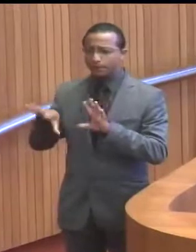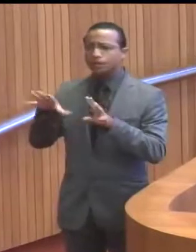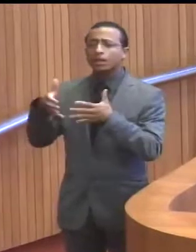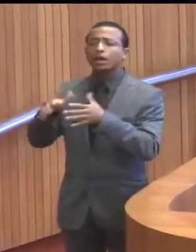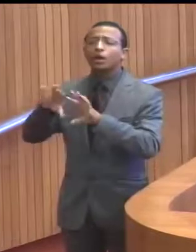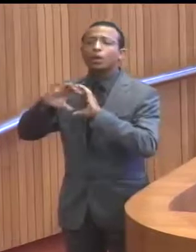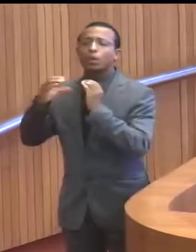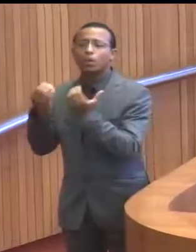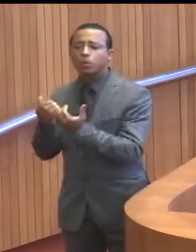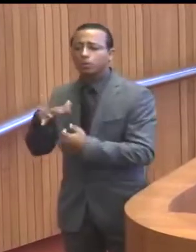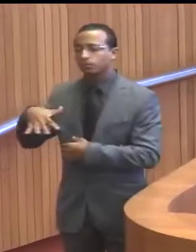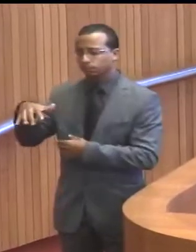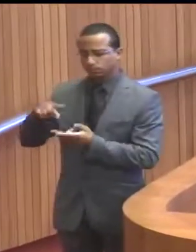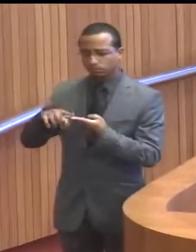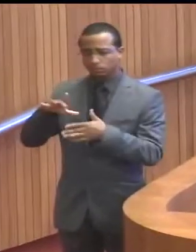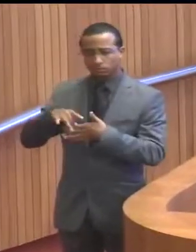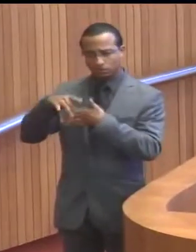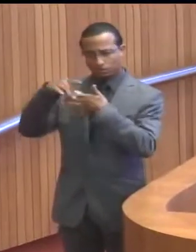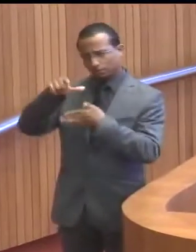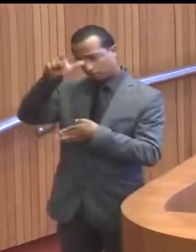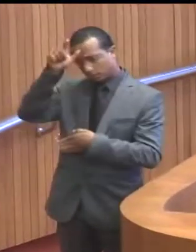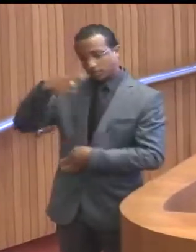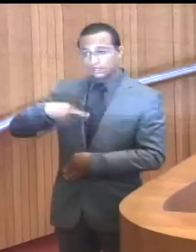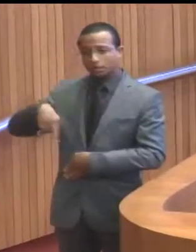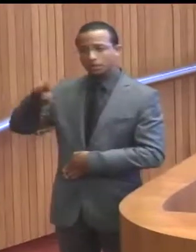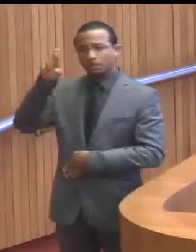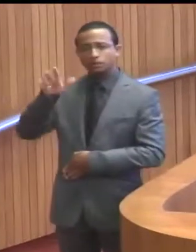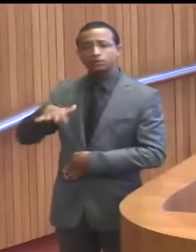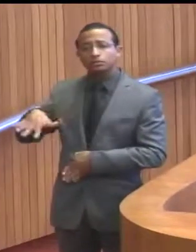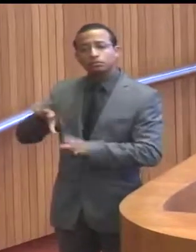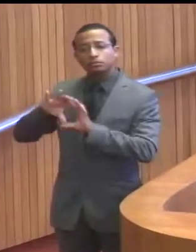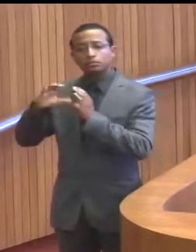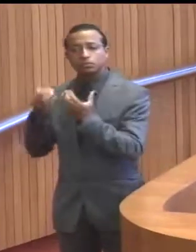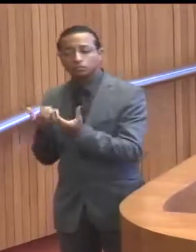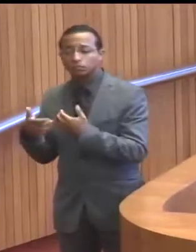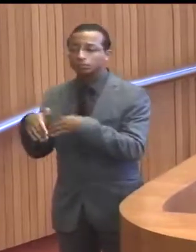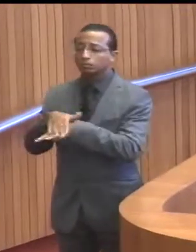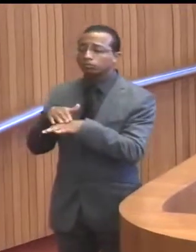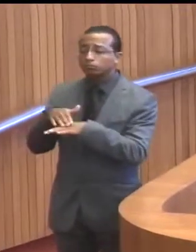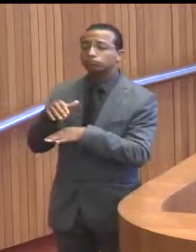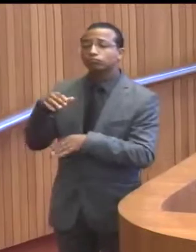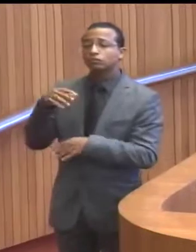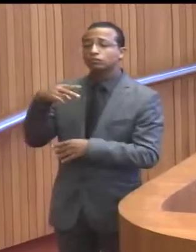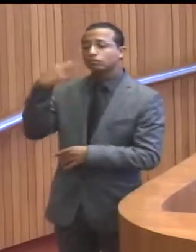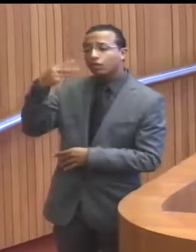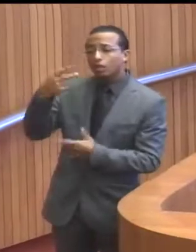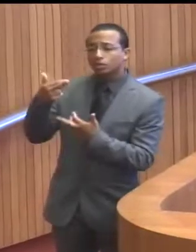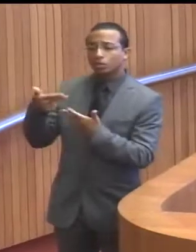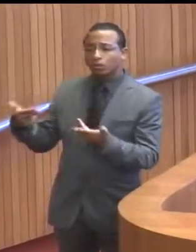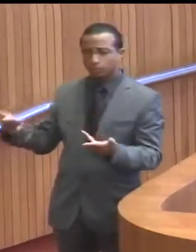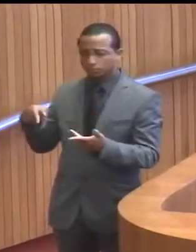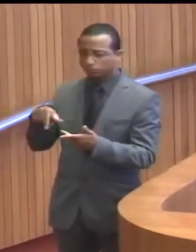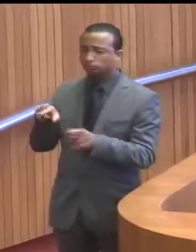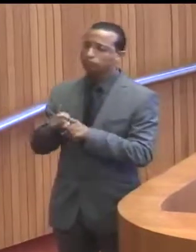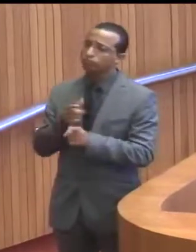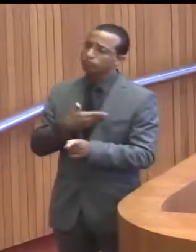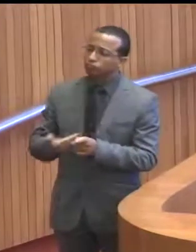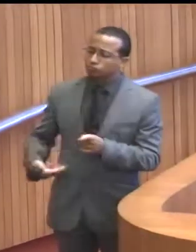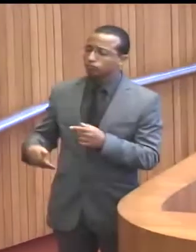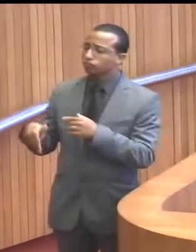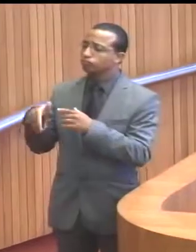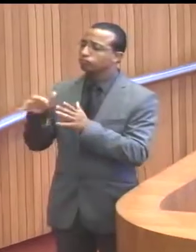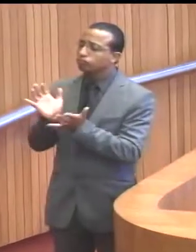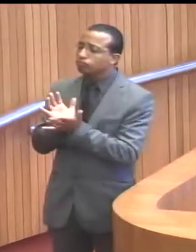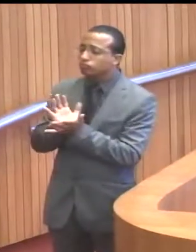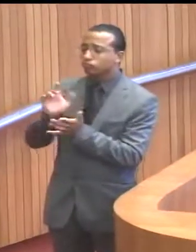comunidades, às lideranças religiosas da comunidade, conversando com os parlamentares, com o Poder Executivo,